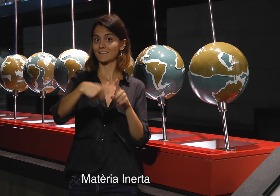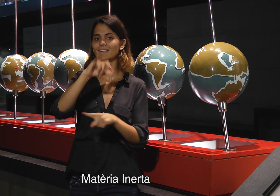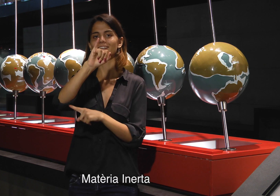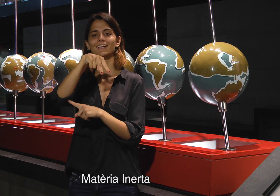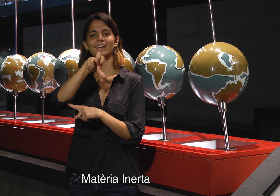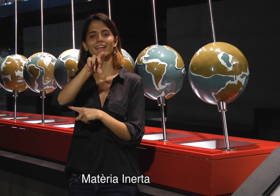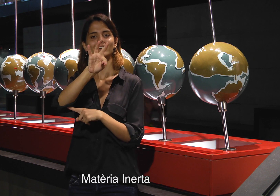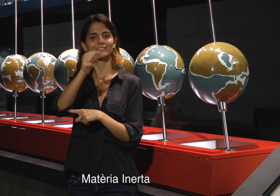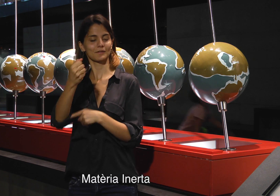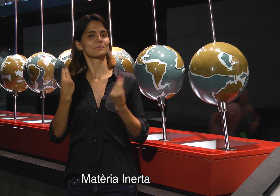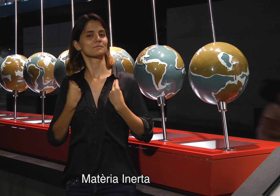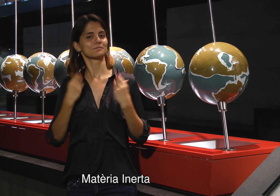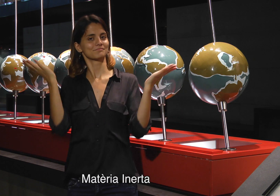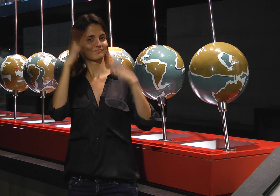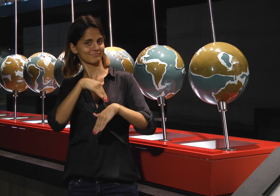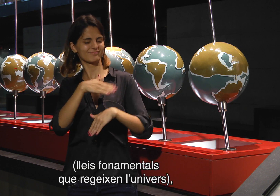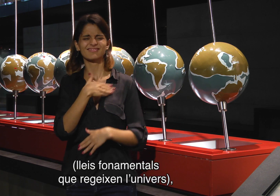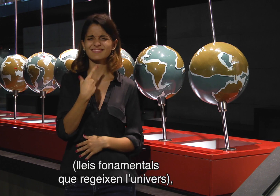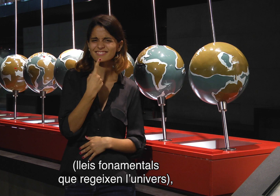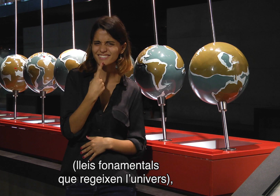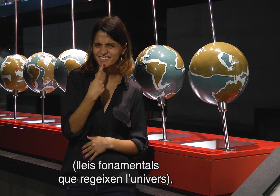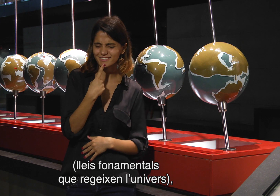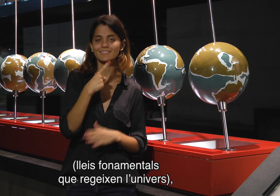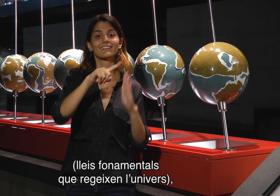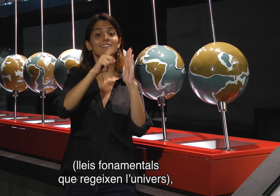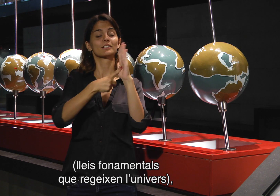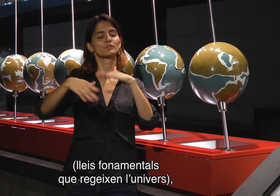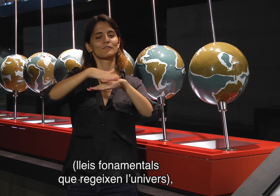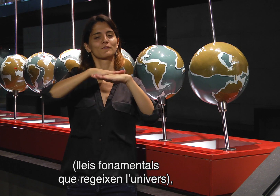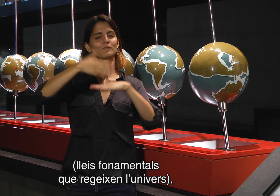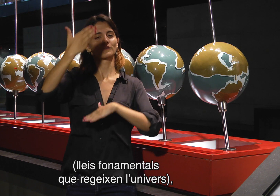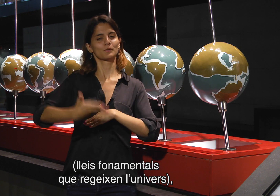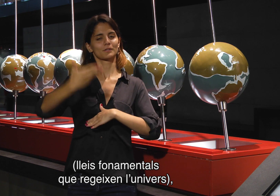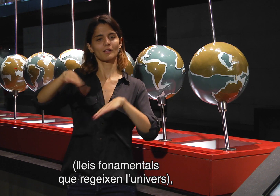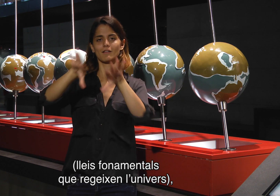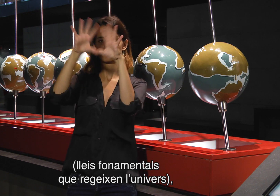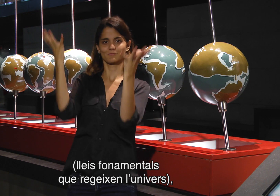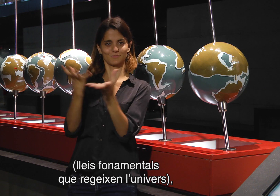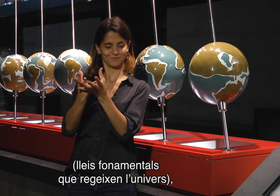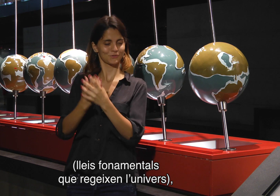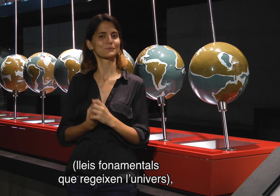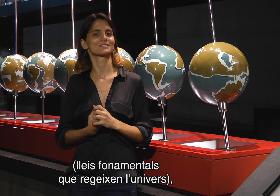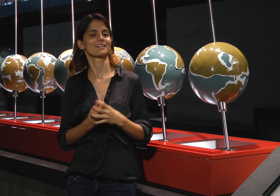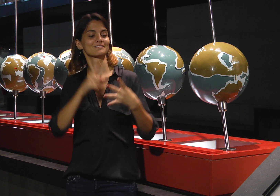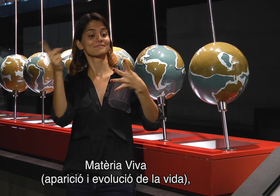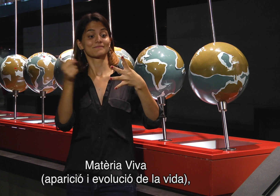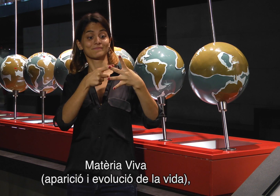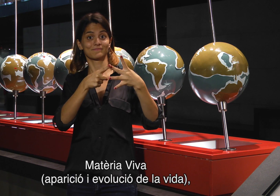matèria inerta lleis fonamentals que regeixen l'univers matèria viva